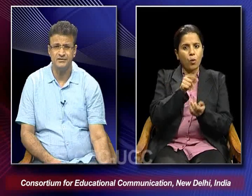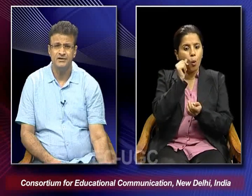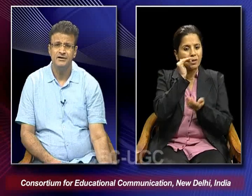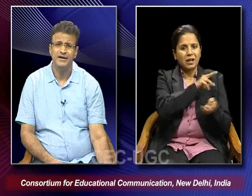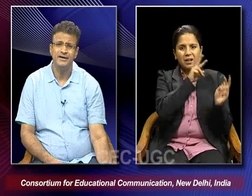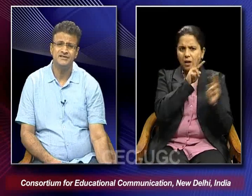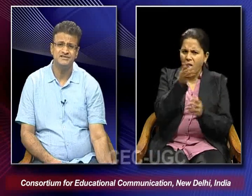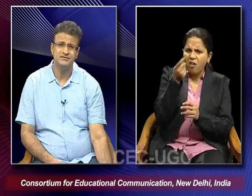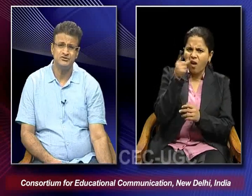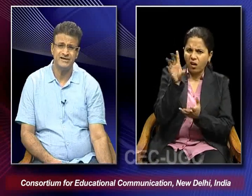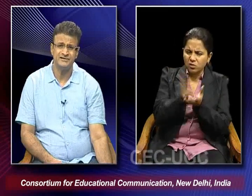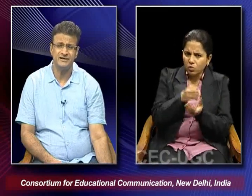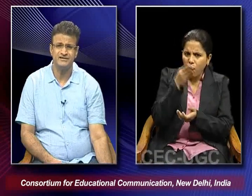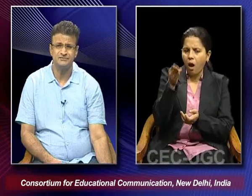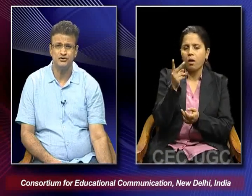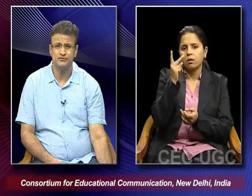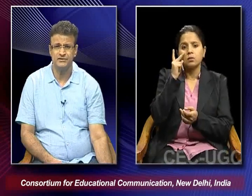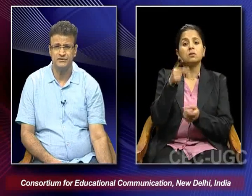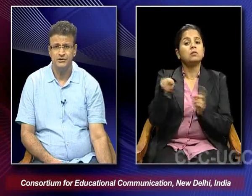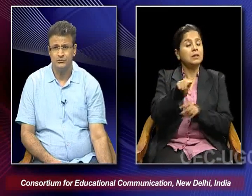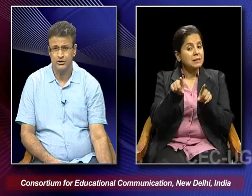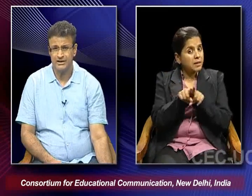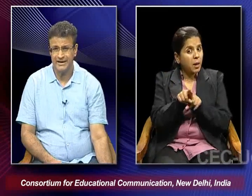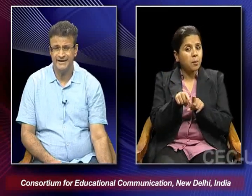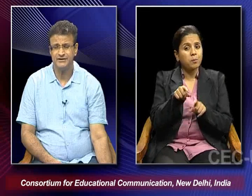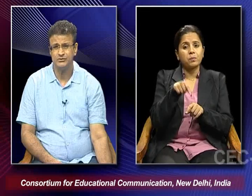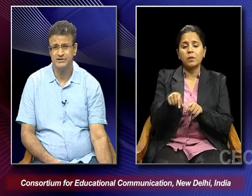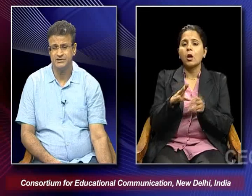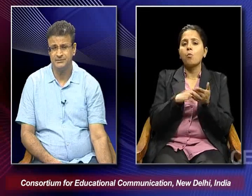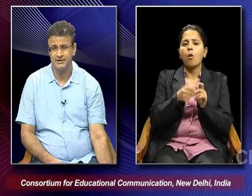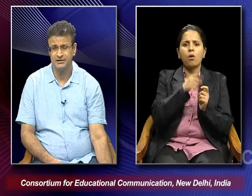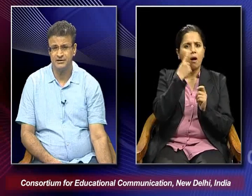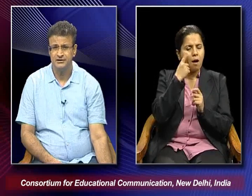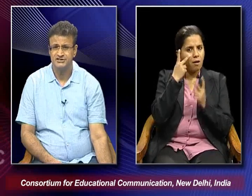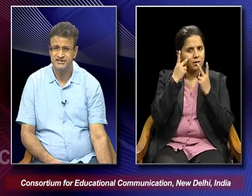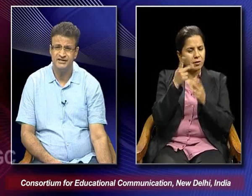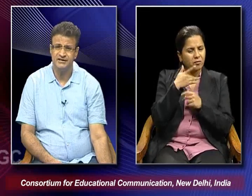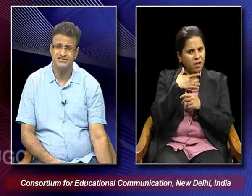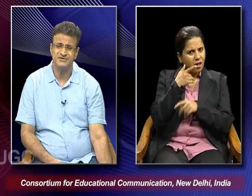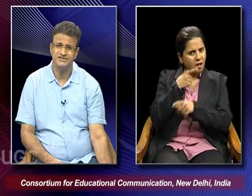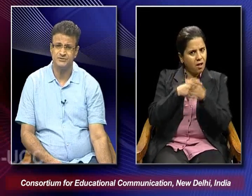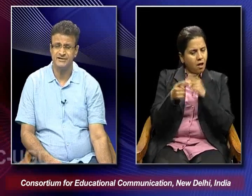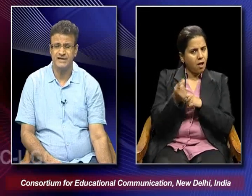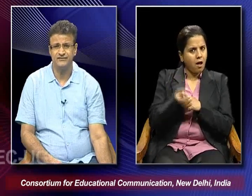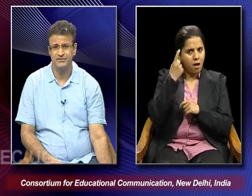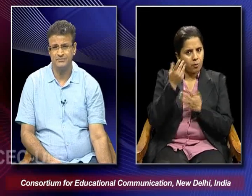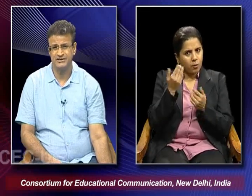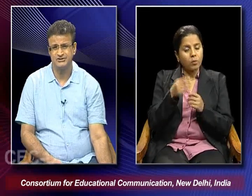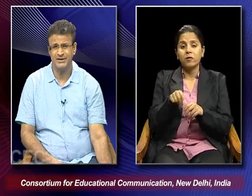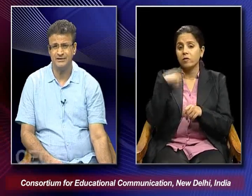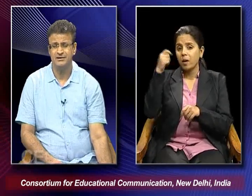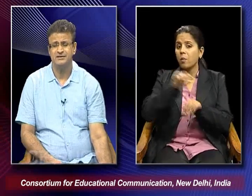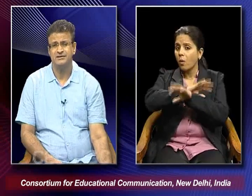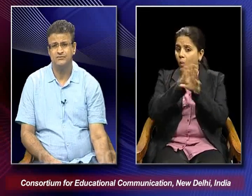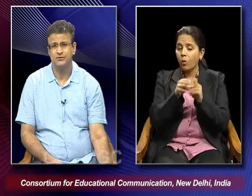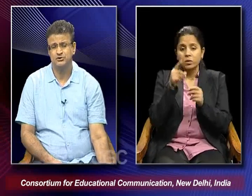son. And his son was acting as some sort of a moral eye to that particular scene as well as to the entire film as